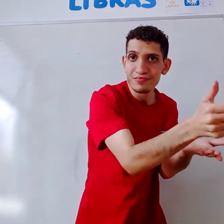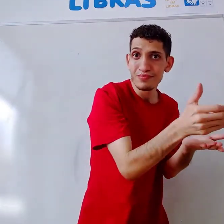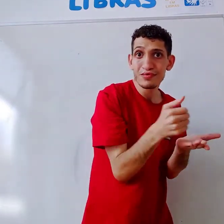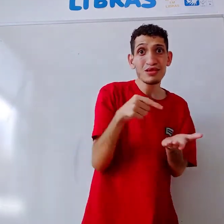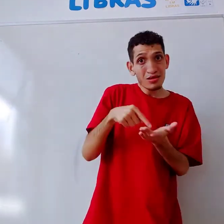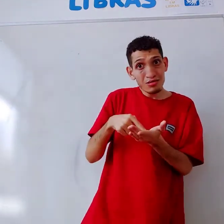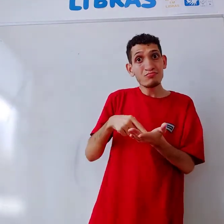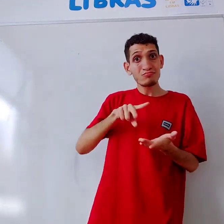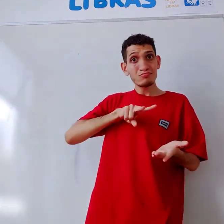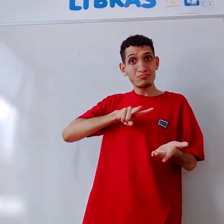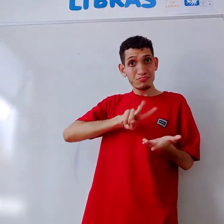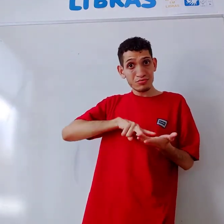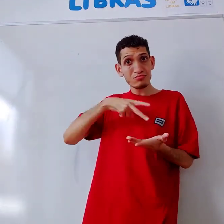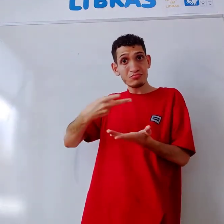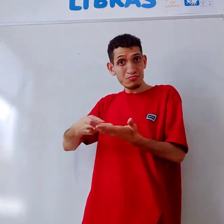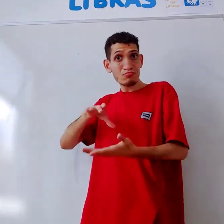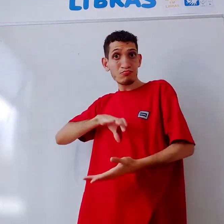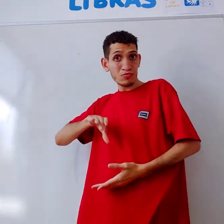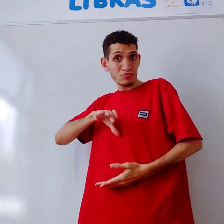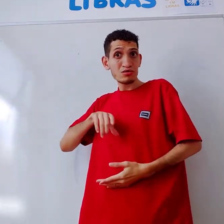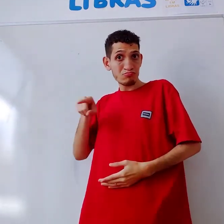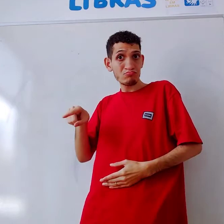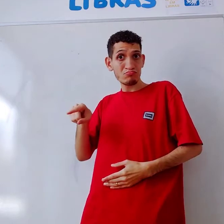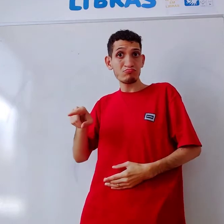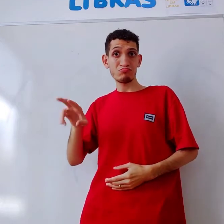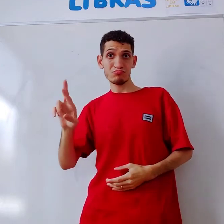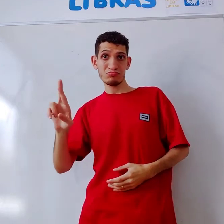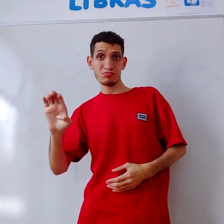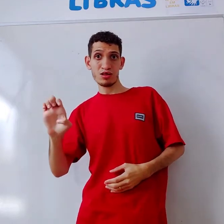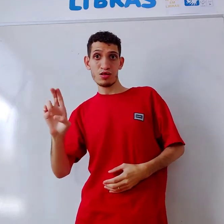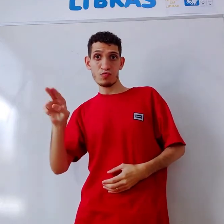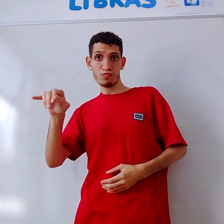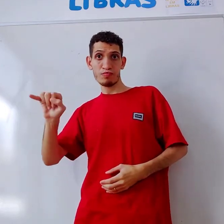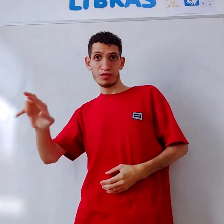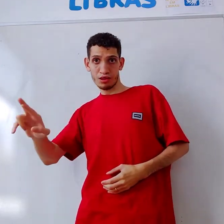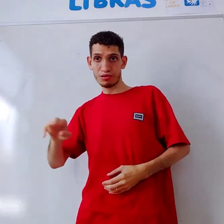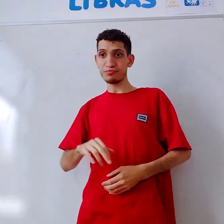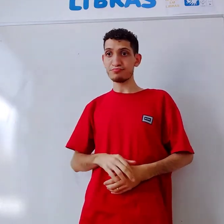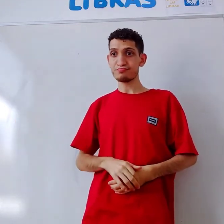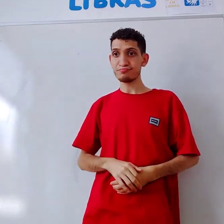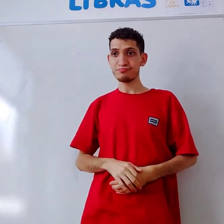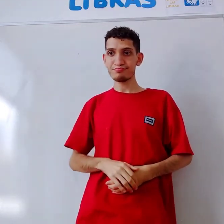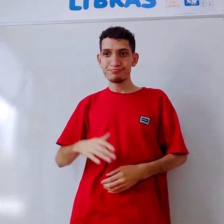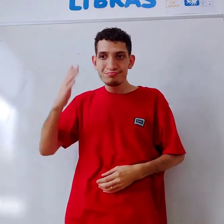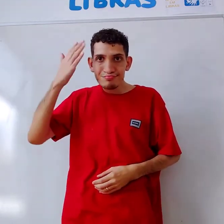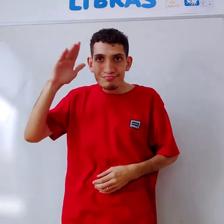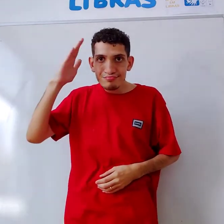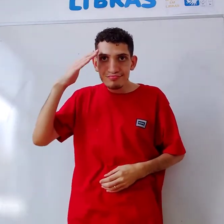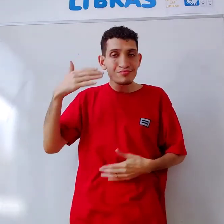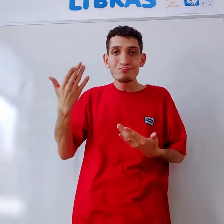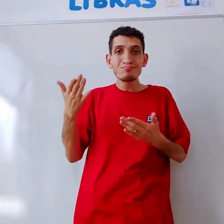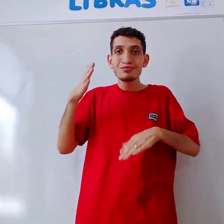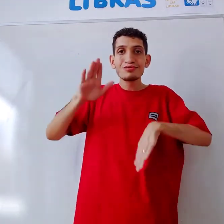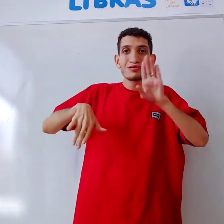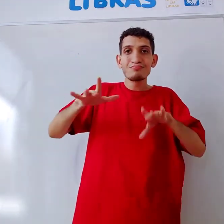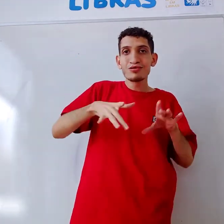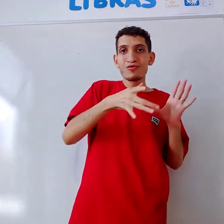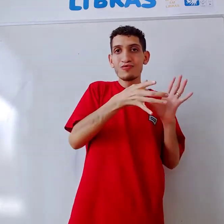para um só lugar, nisso, tradução português, reunir, entendeu? Então,